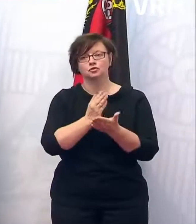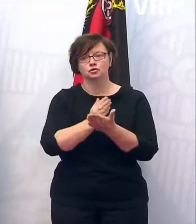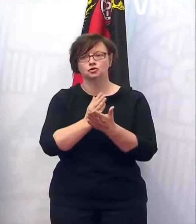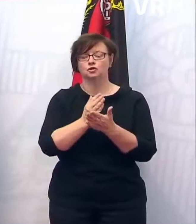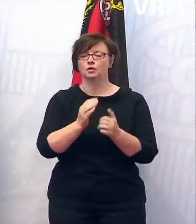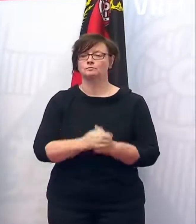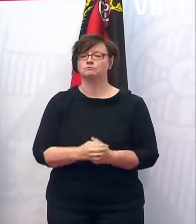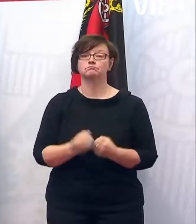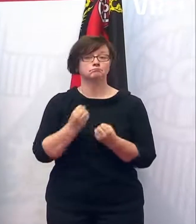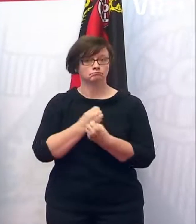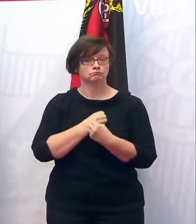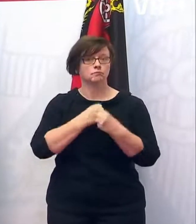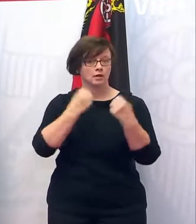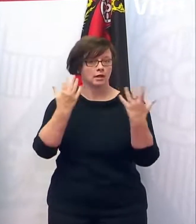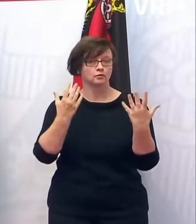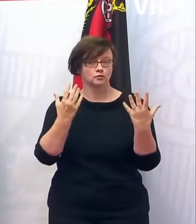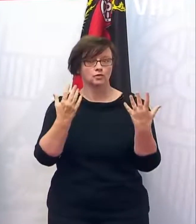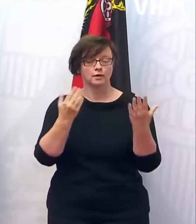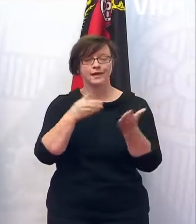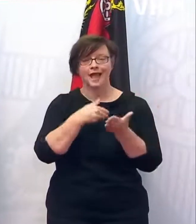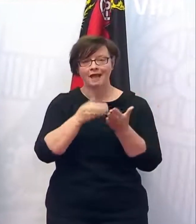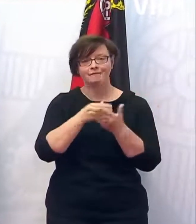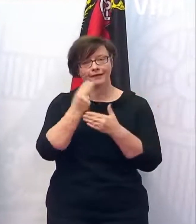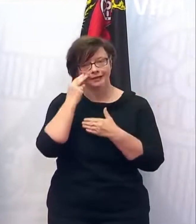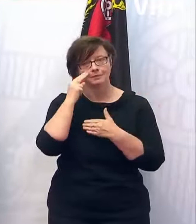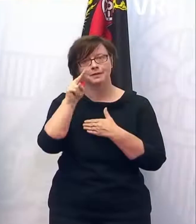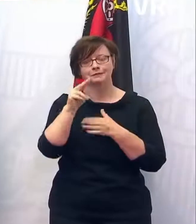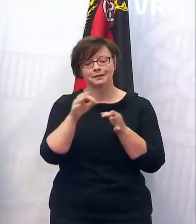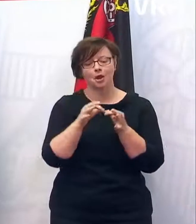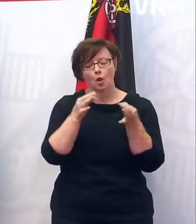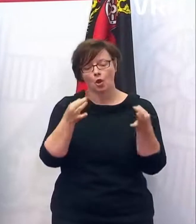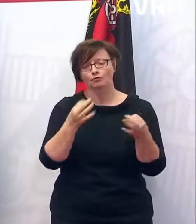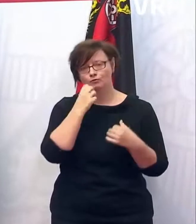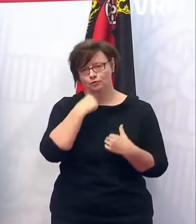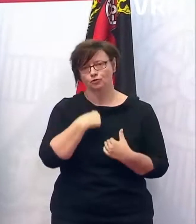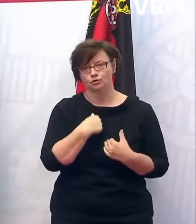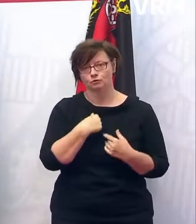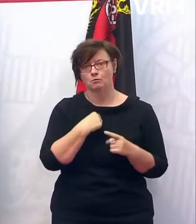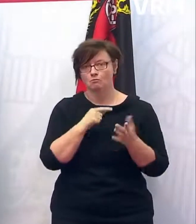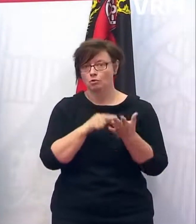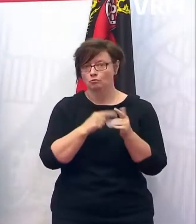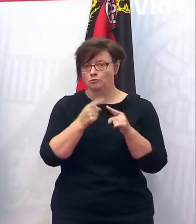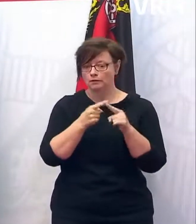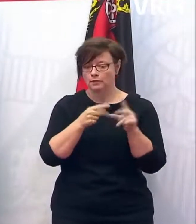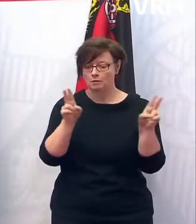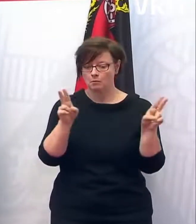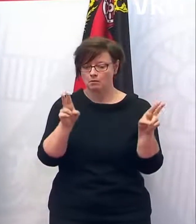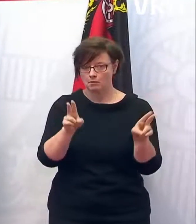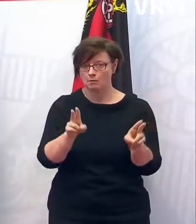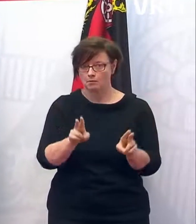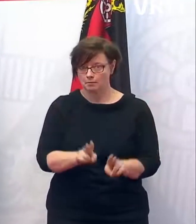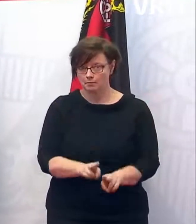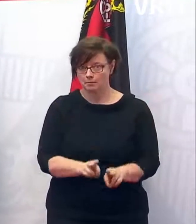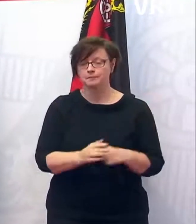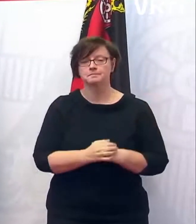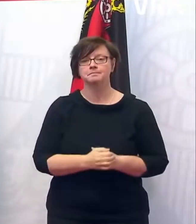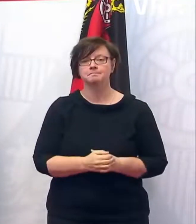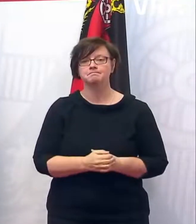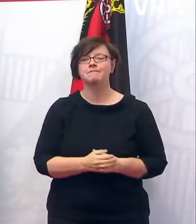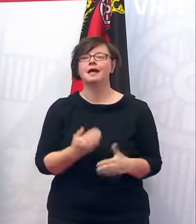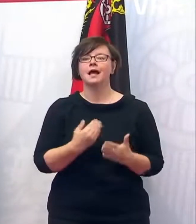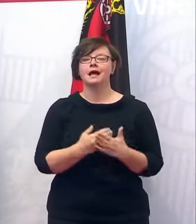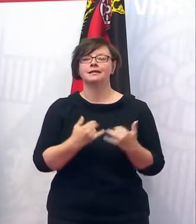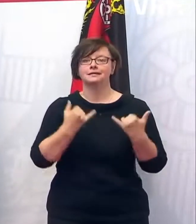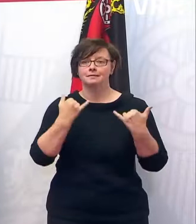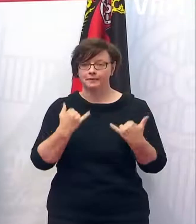dass wir natürlich weitere Perspektive eröffnen wollen, wenn die Inzidenz weiter fällt. Wir werden deshalb